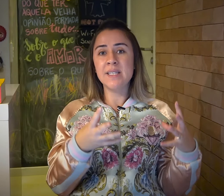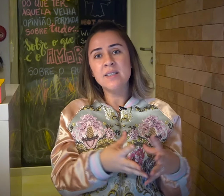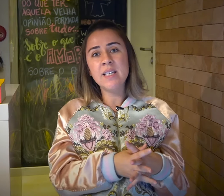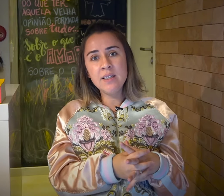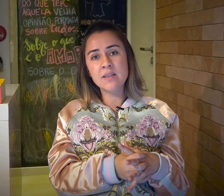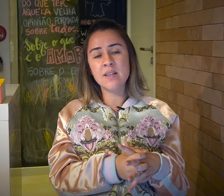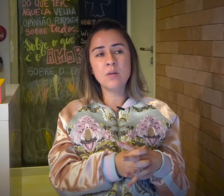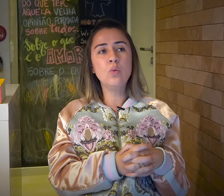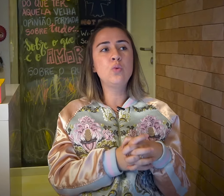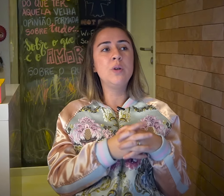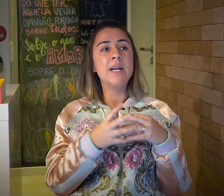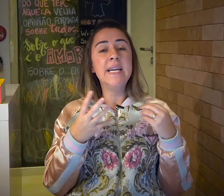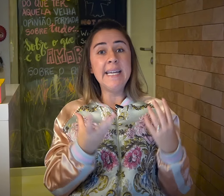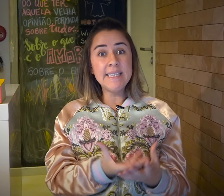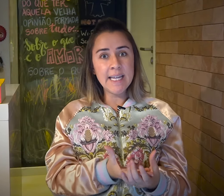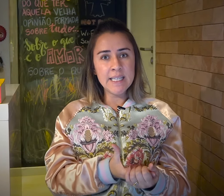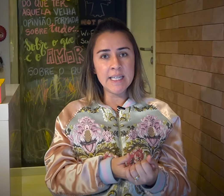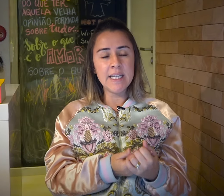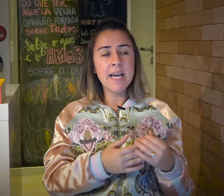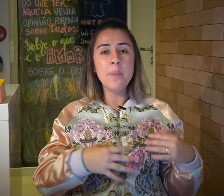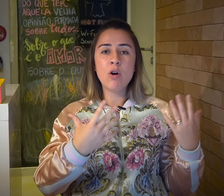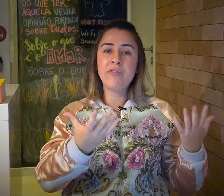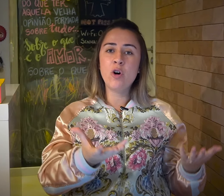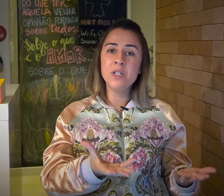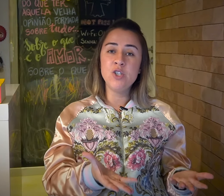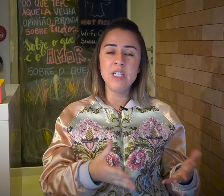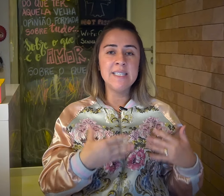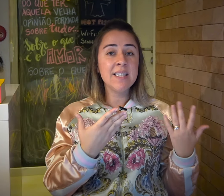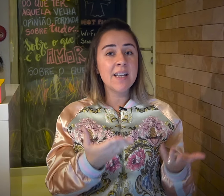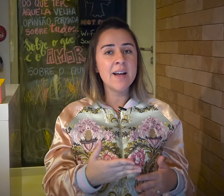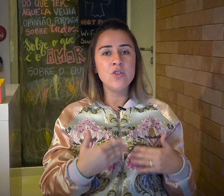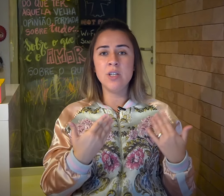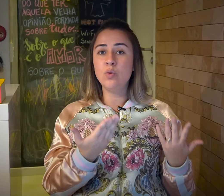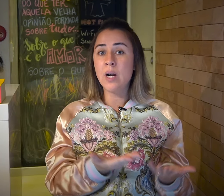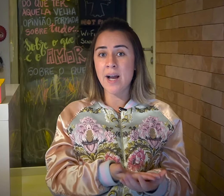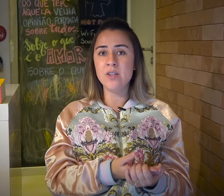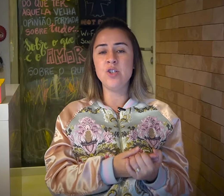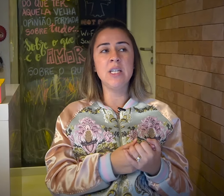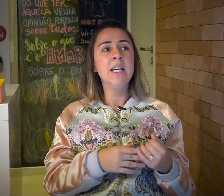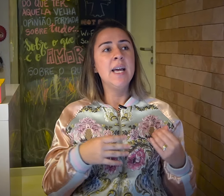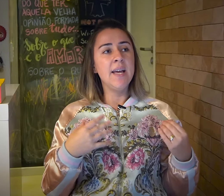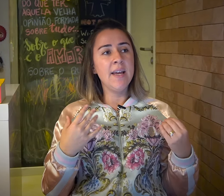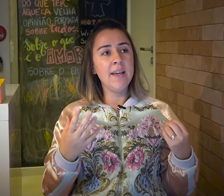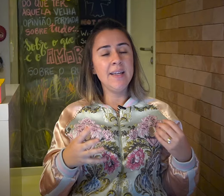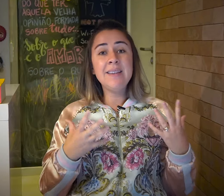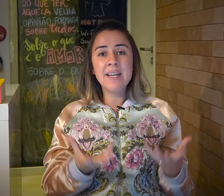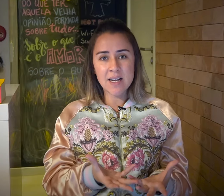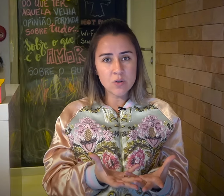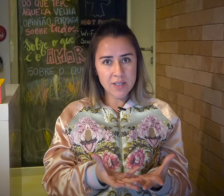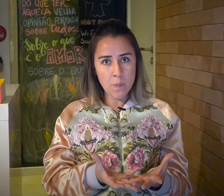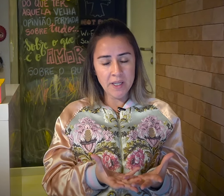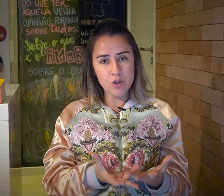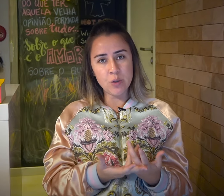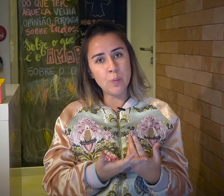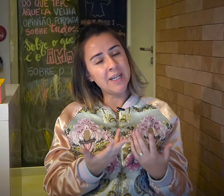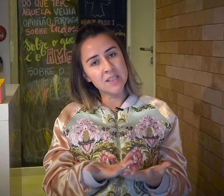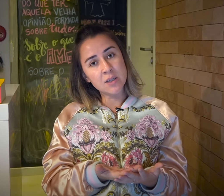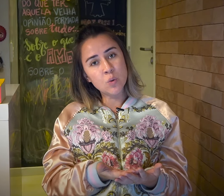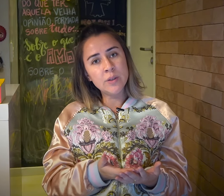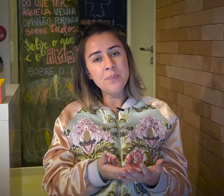inseridas nessa cultura entendem que é a melhor forma de ensinar, de educar, de integrar socialmente uma criança surda